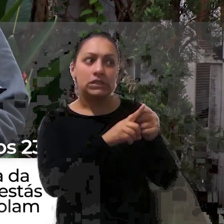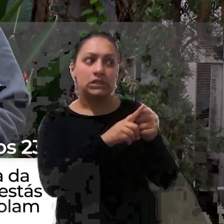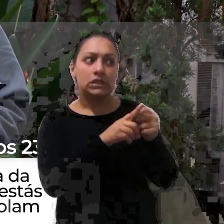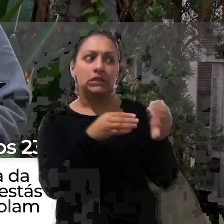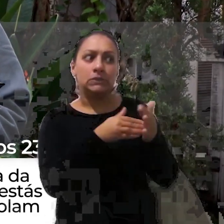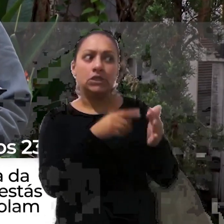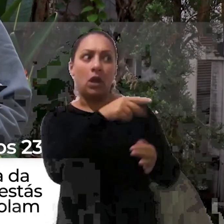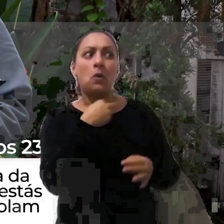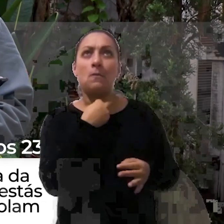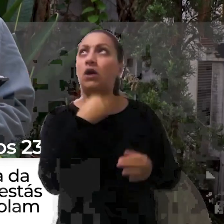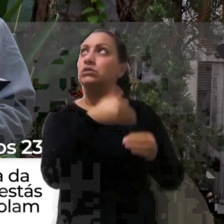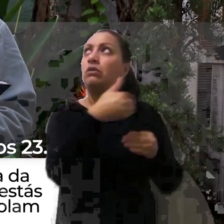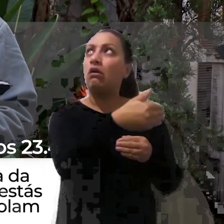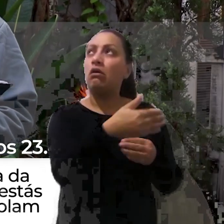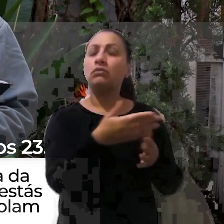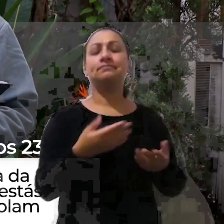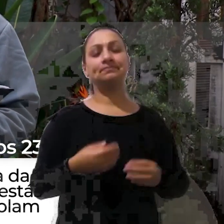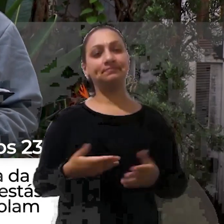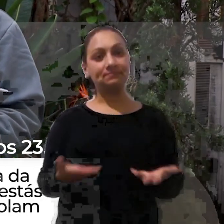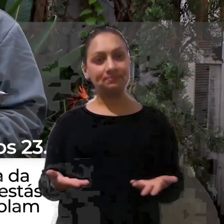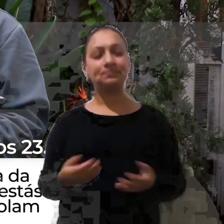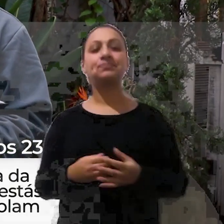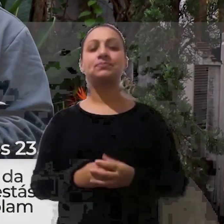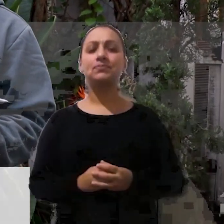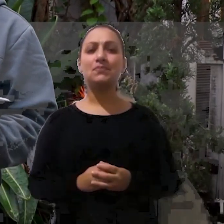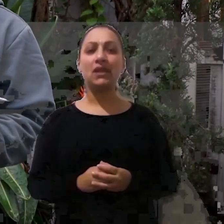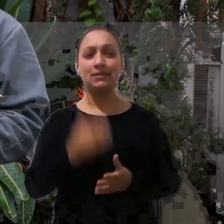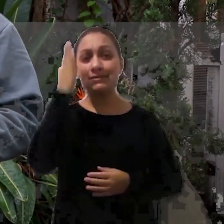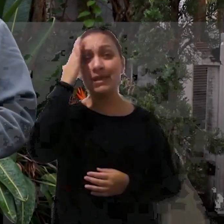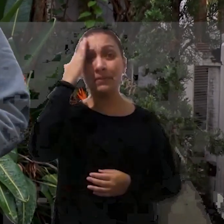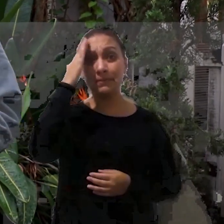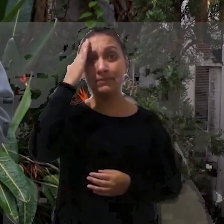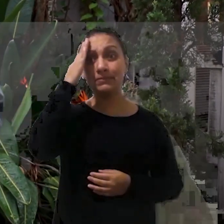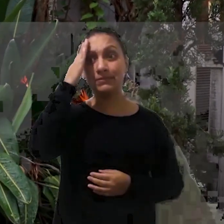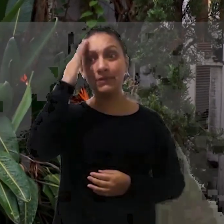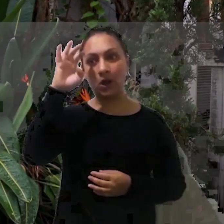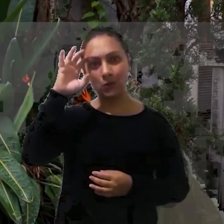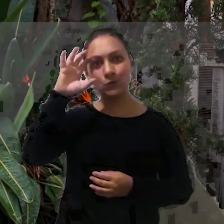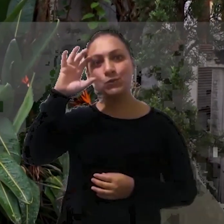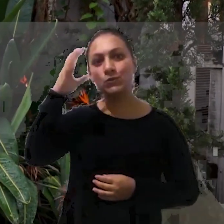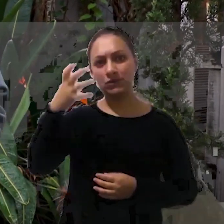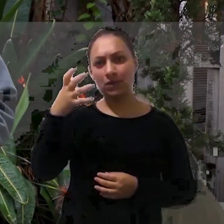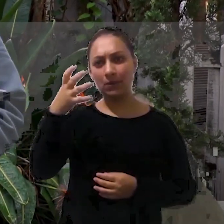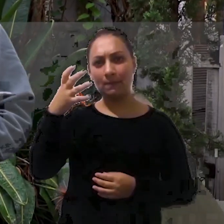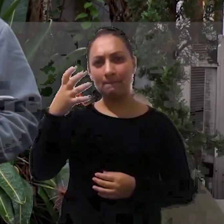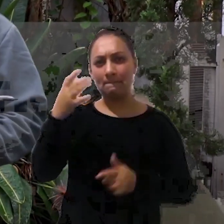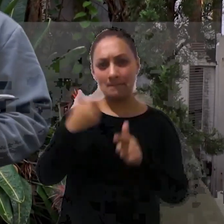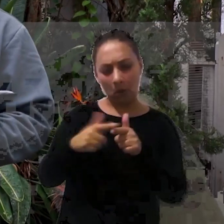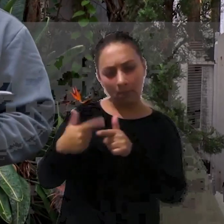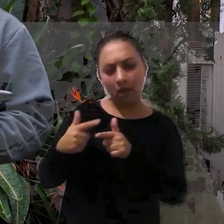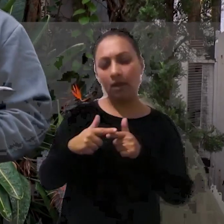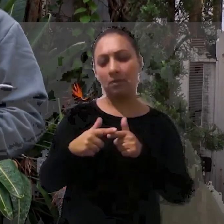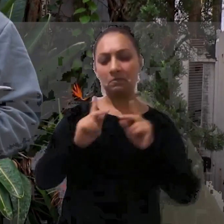pode ultrapassar Bom, queridos, nós sabemos que a solução para o problema da humanidade